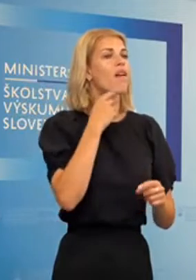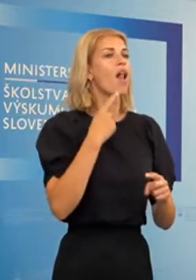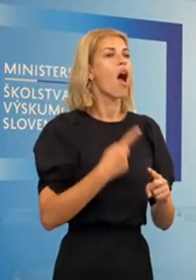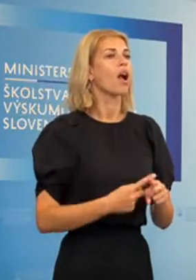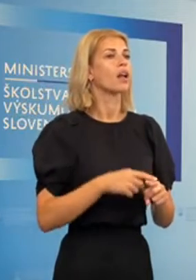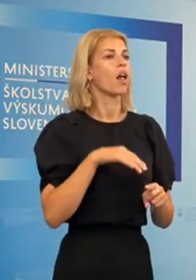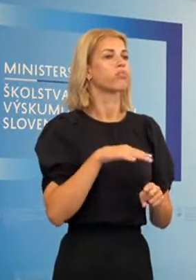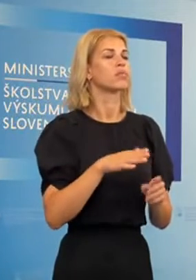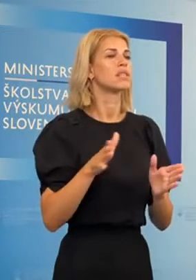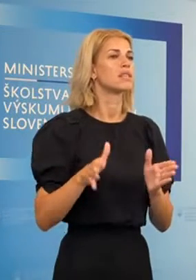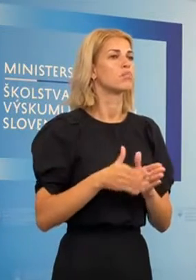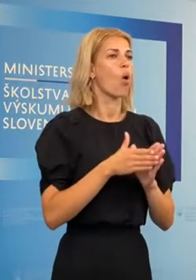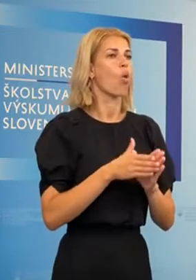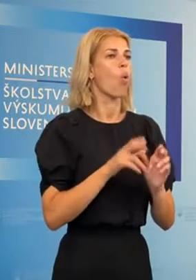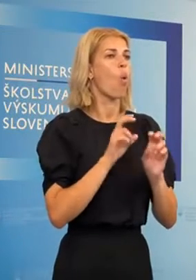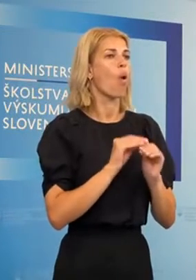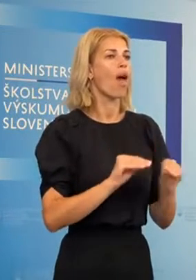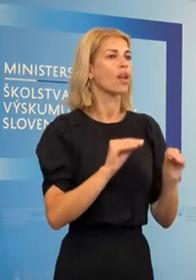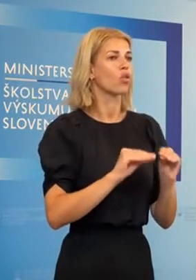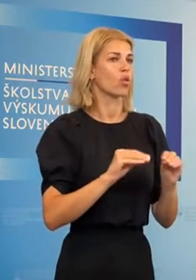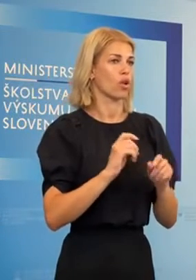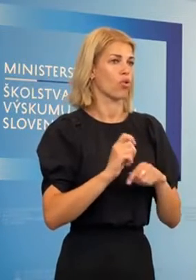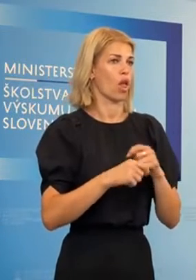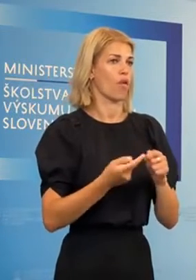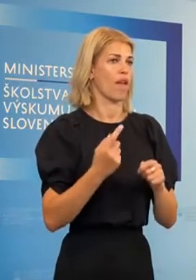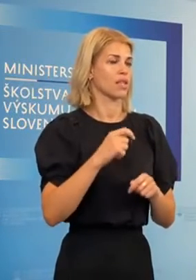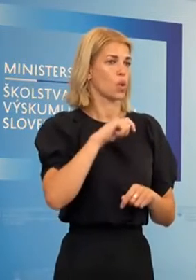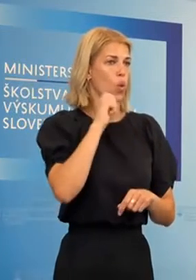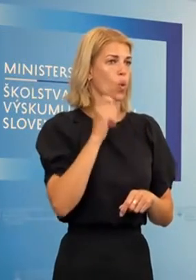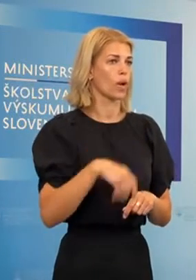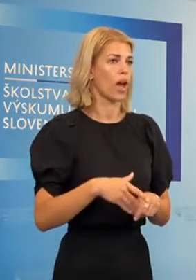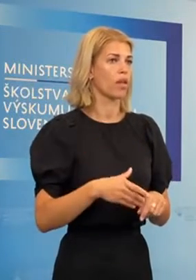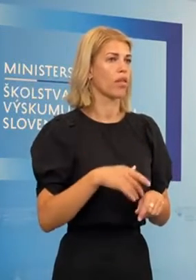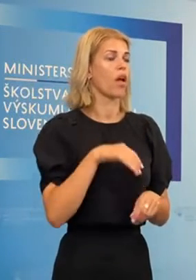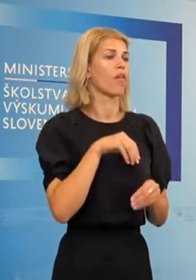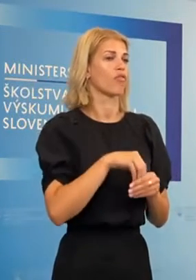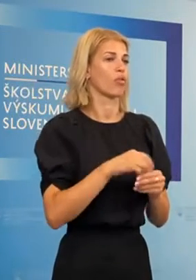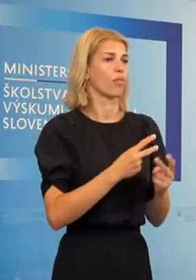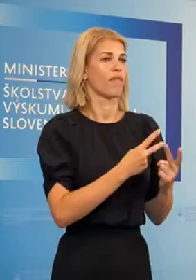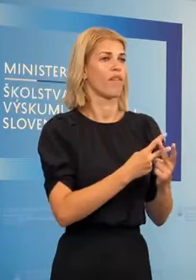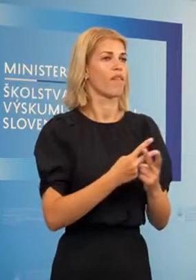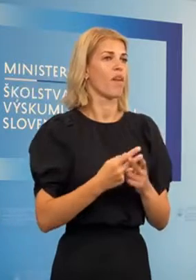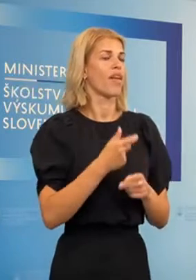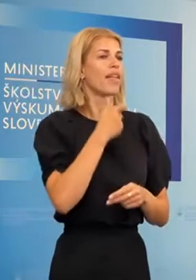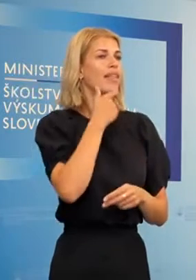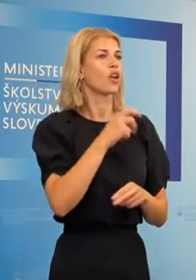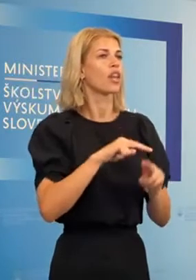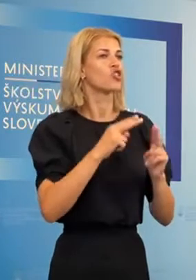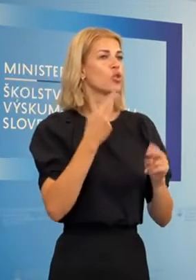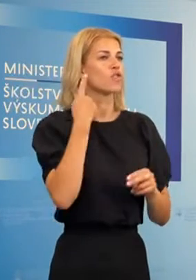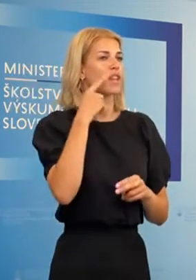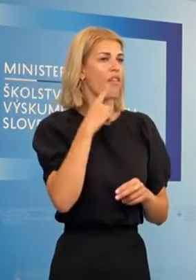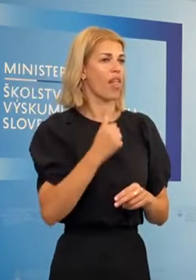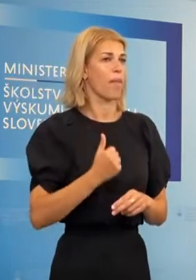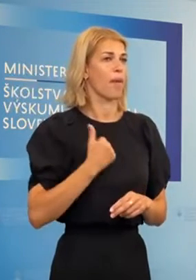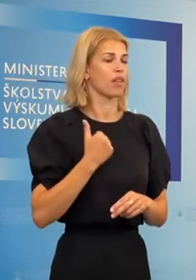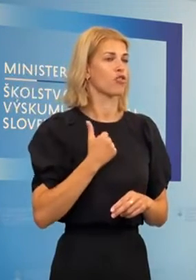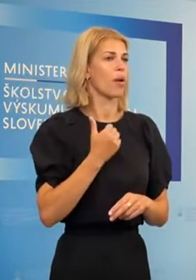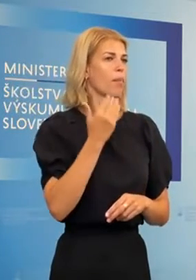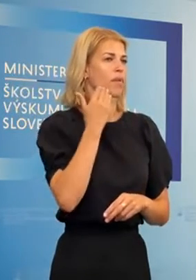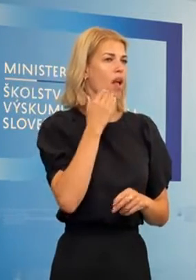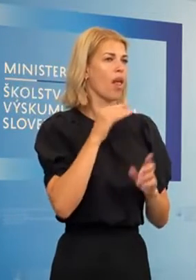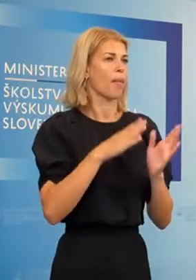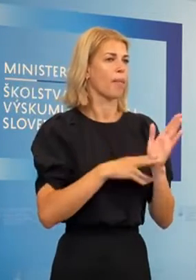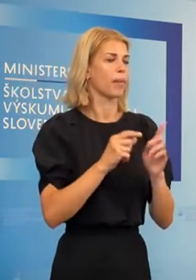spolulektormi aj práve kologovia z Ukrajiny. Takže uči na stránkach Súčasného národného institutu vzdiaľovania mladie, že bývalého